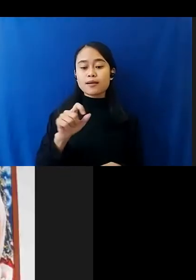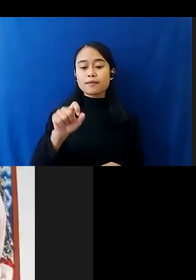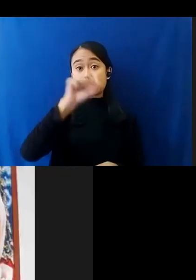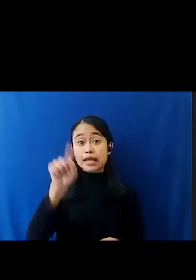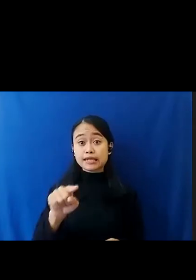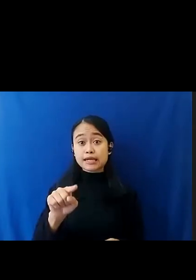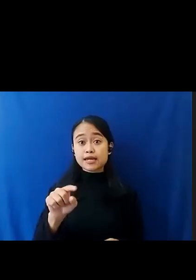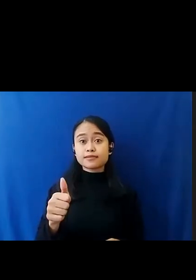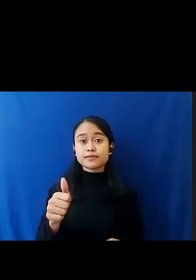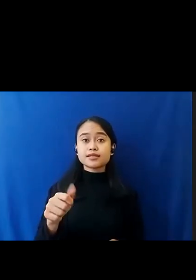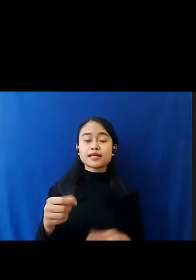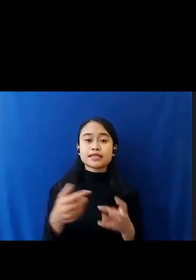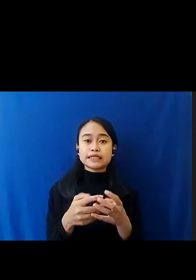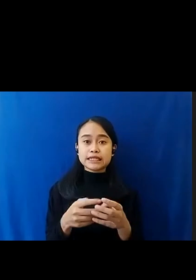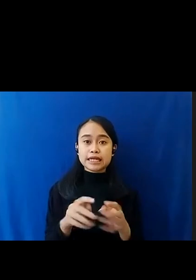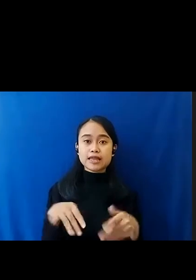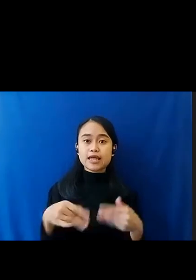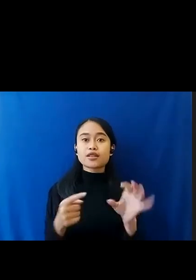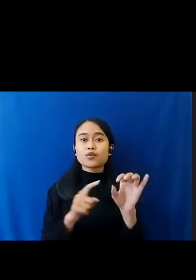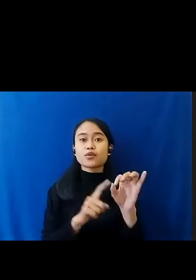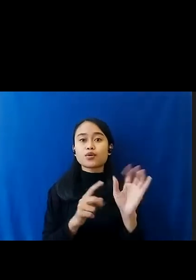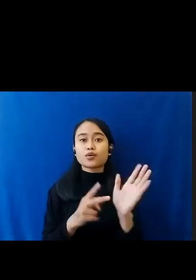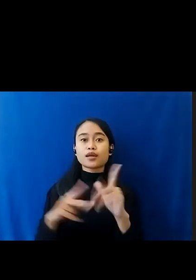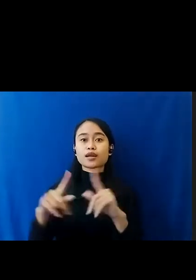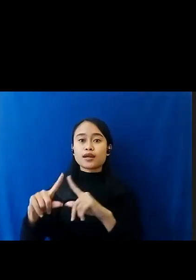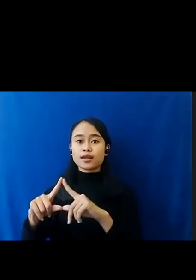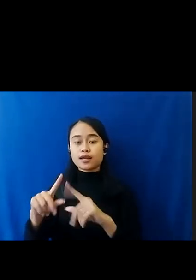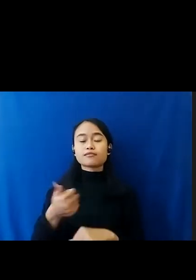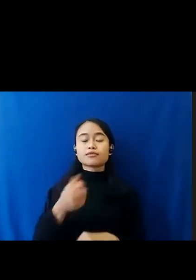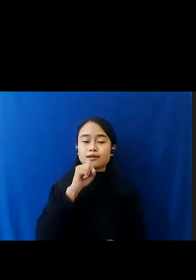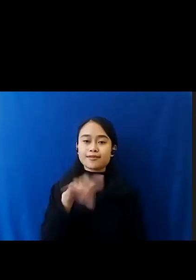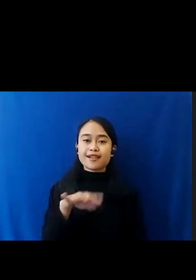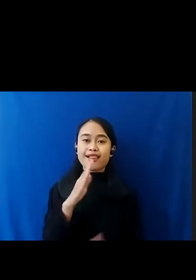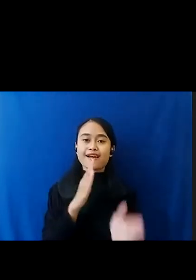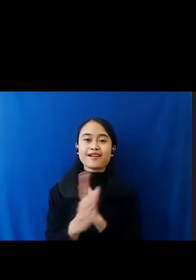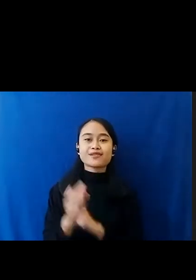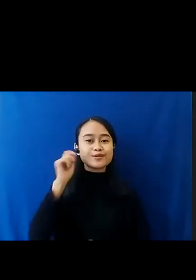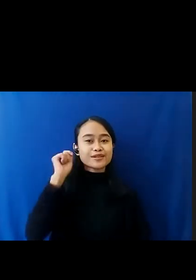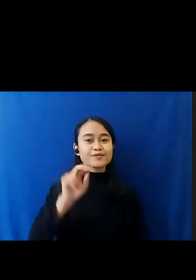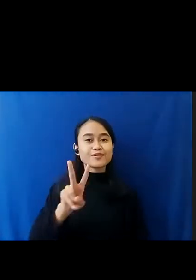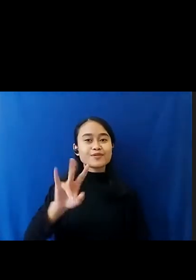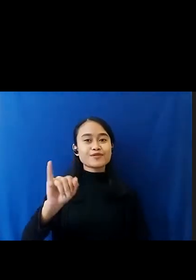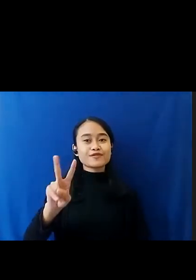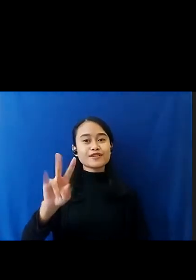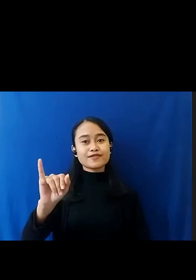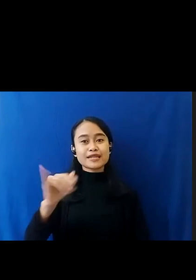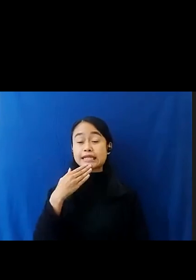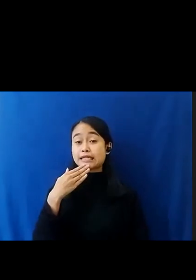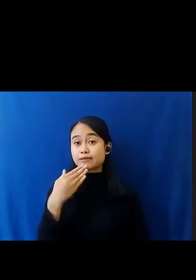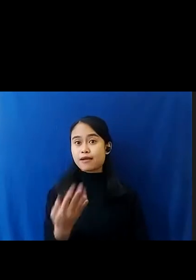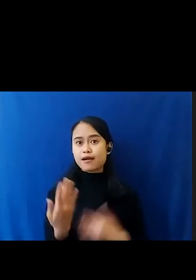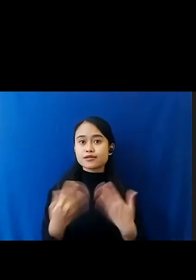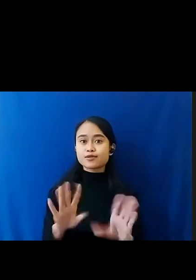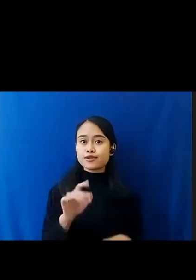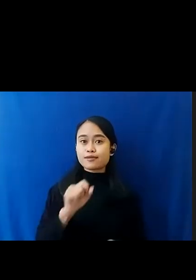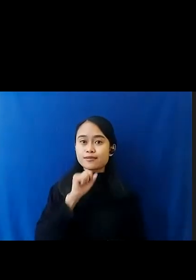Chat Atau QNN Nanti Mungkin Bisa Disampaikan Langsung Ke Ibu Fifi Terima Kasih Sudah Berpartisipasi Untuk Bertanya Bersama